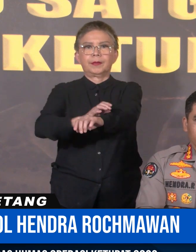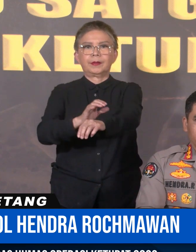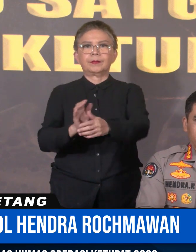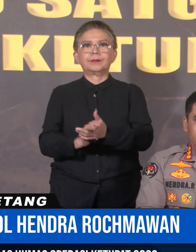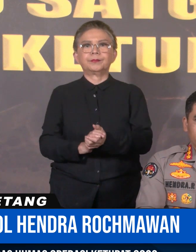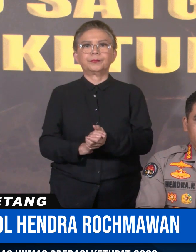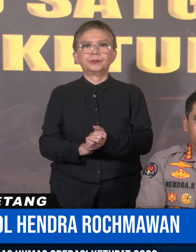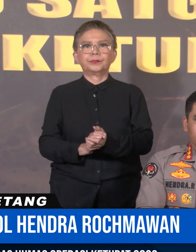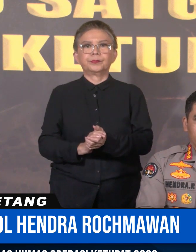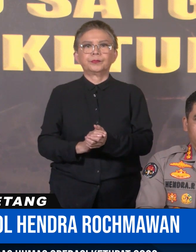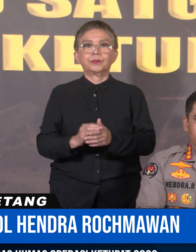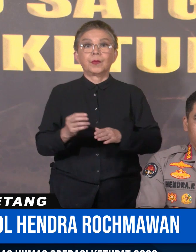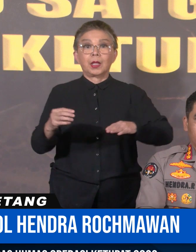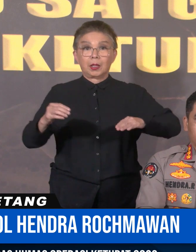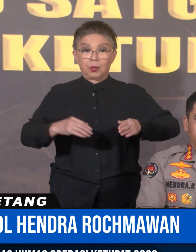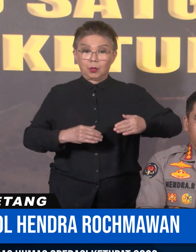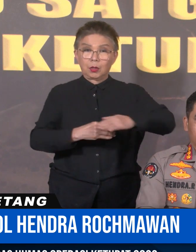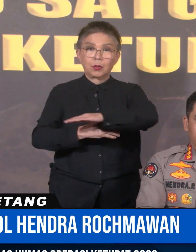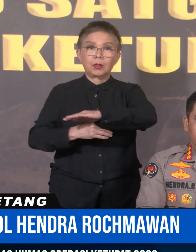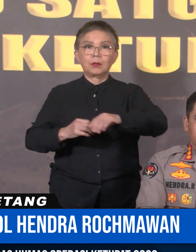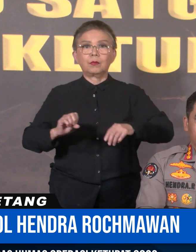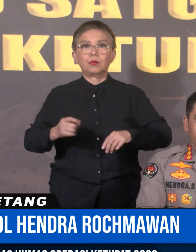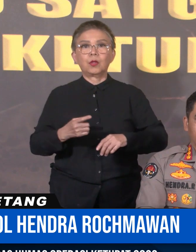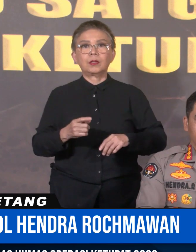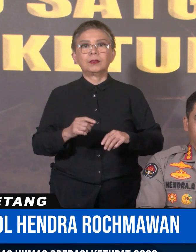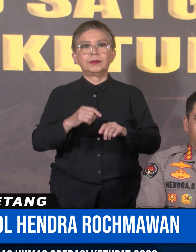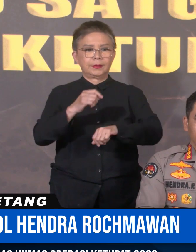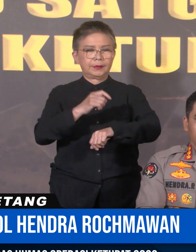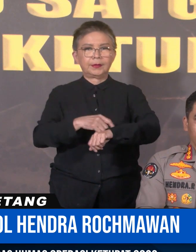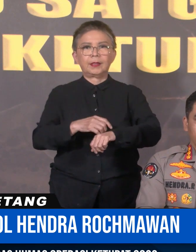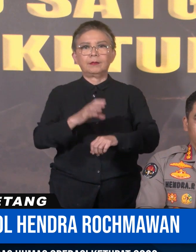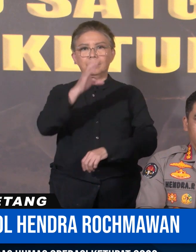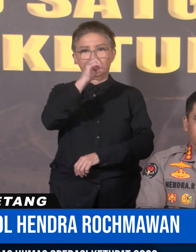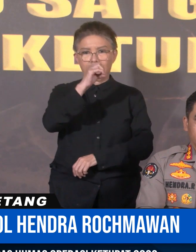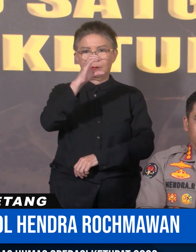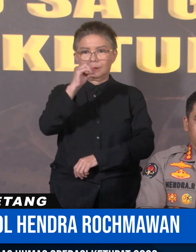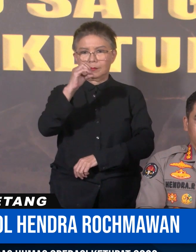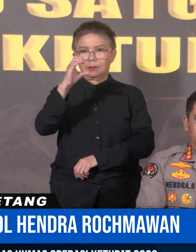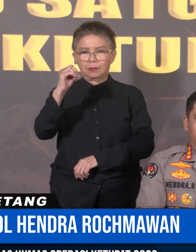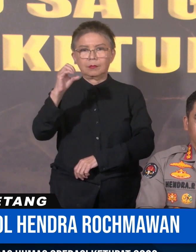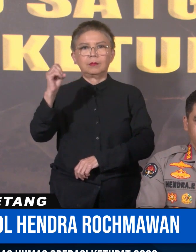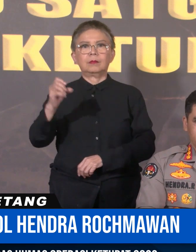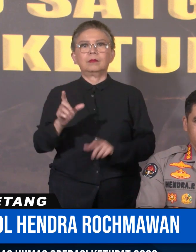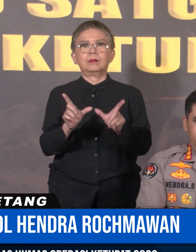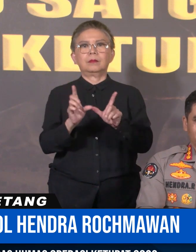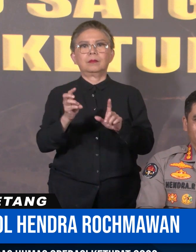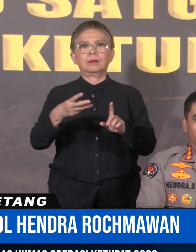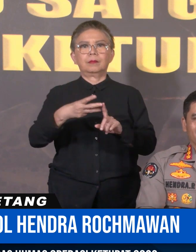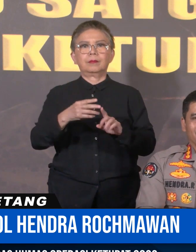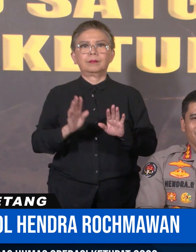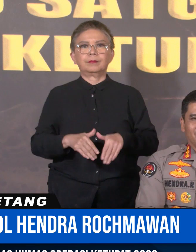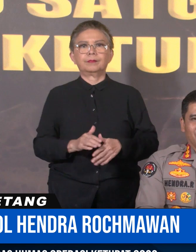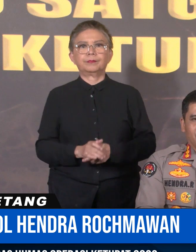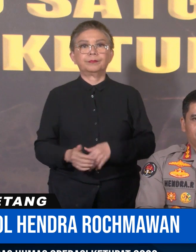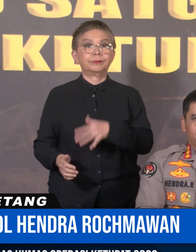Penerapan kontraflow akan diberlakukan hingga pukul 24.00 WIB